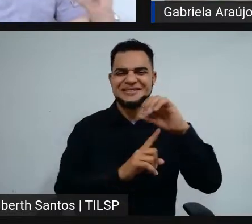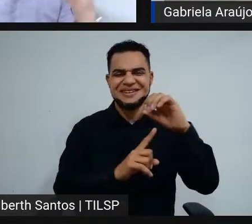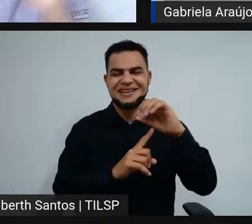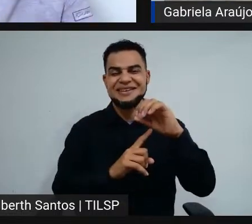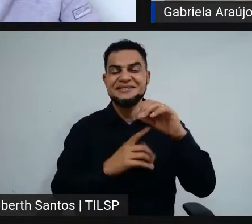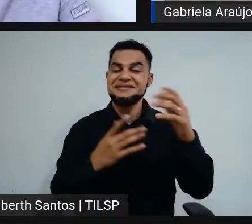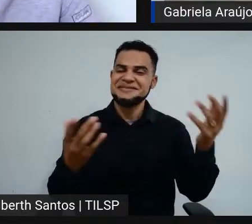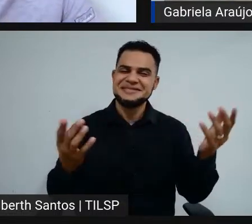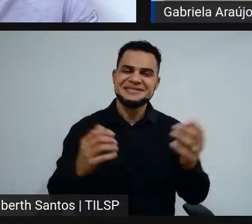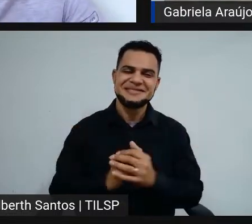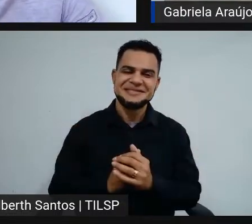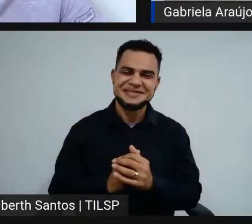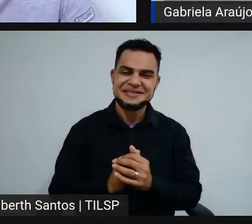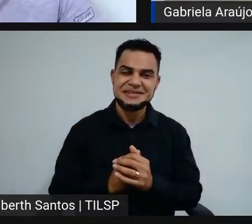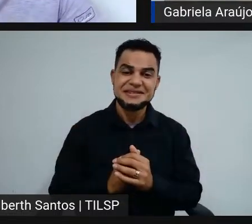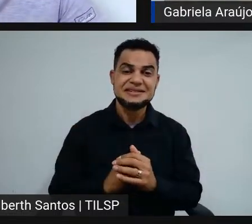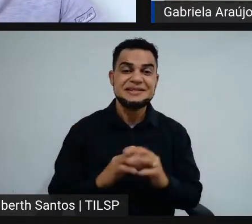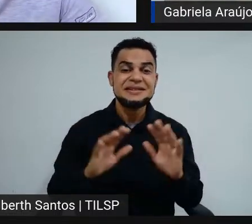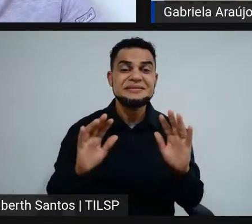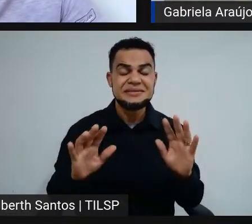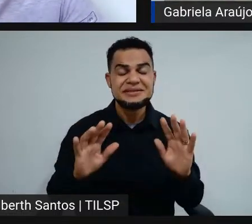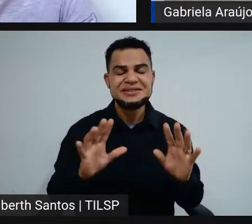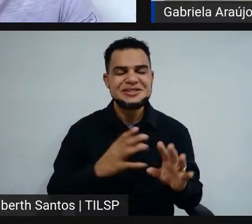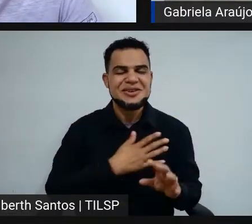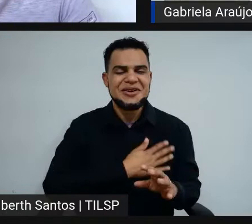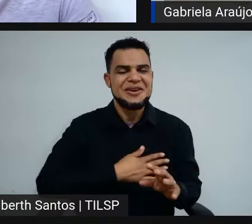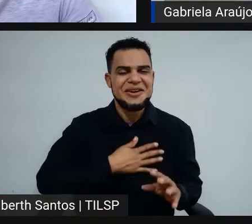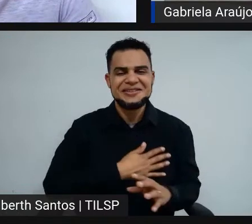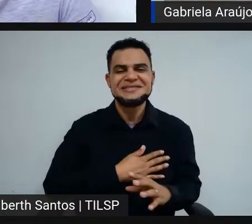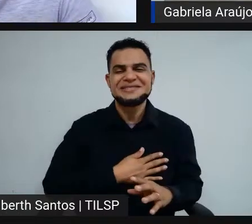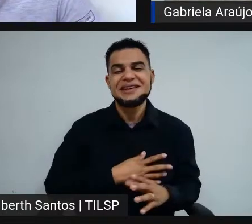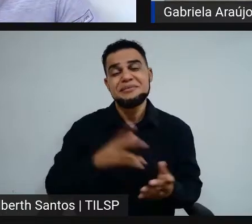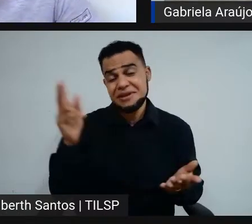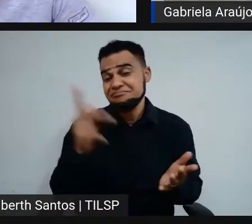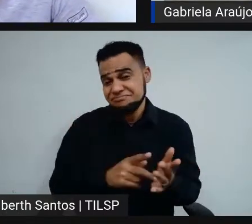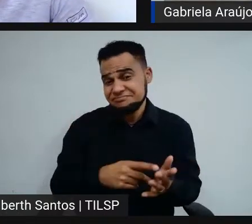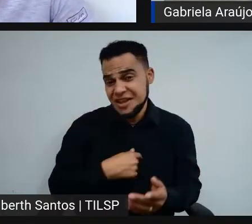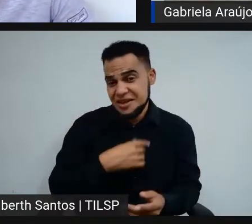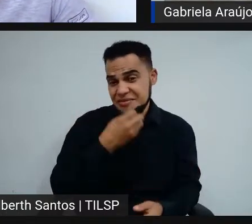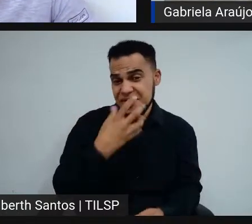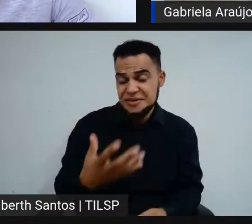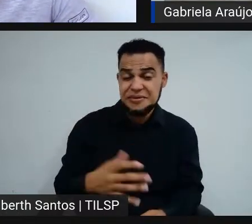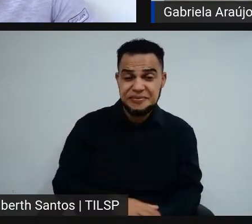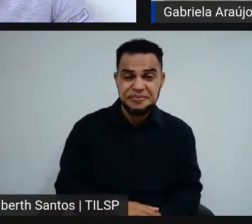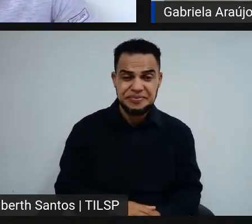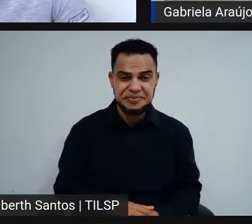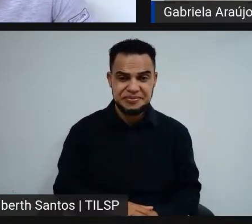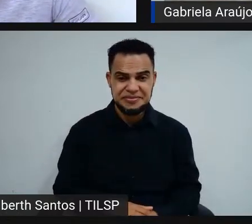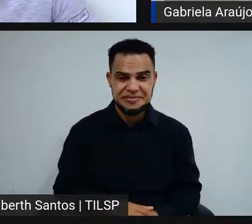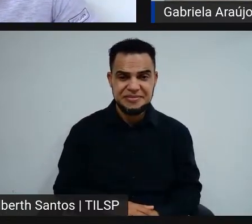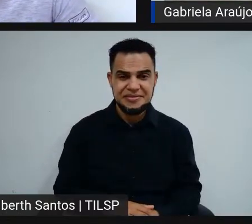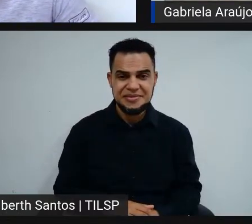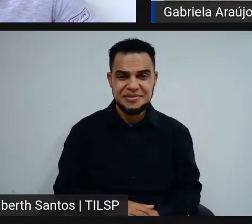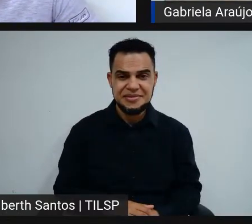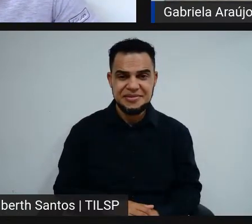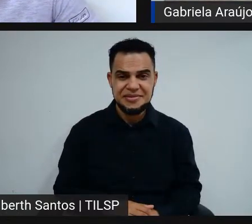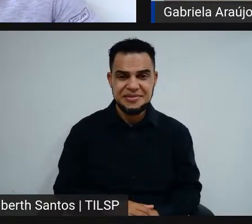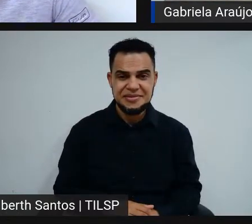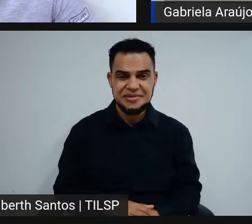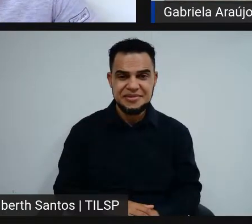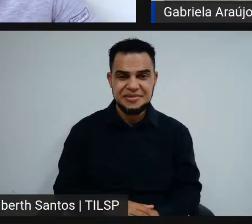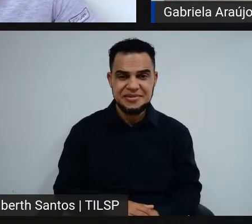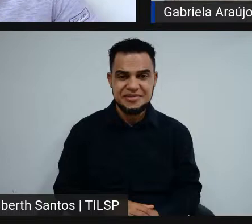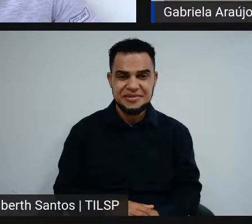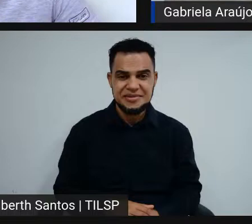bom. Mas enfim, eu gosto me fica que é bom, ué? Aham. Eu passo estresse, eu passo estresse, mas